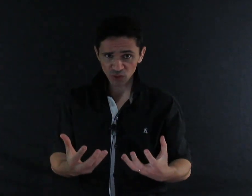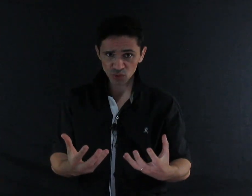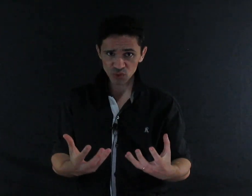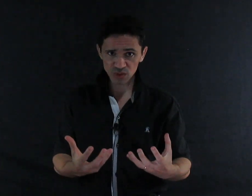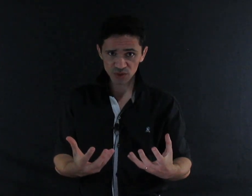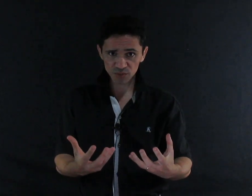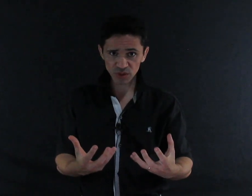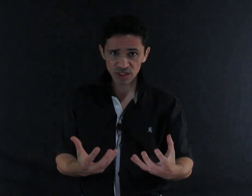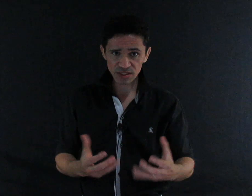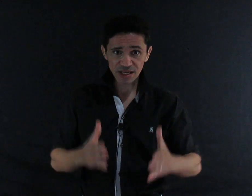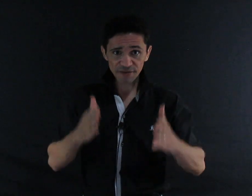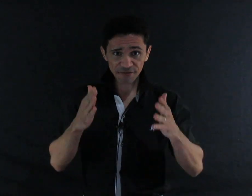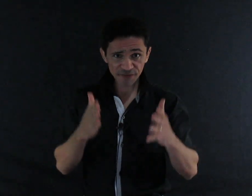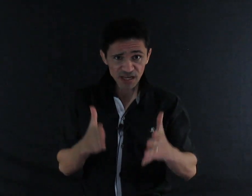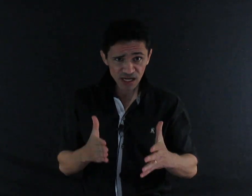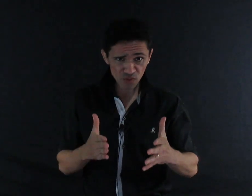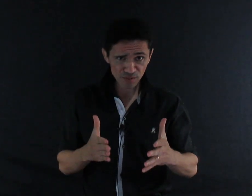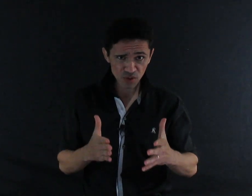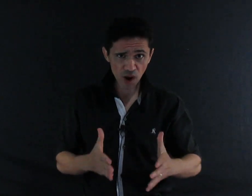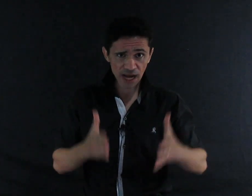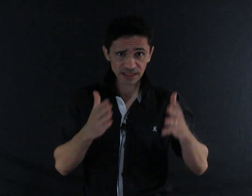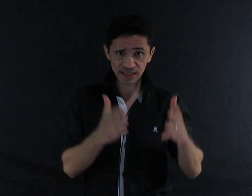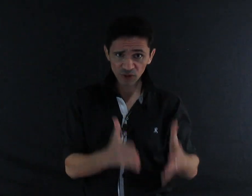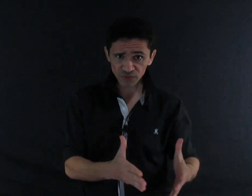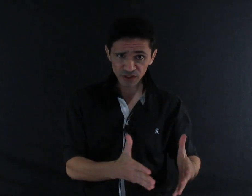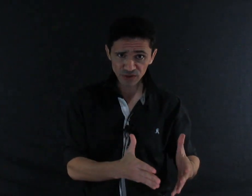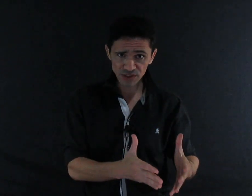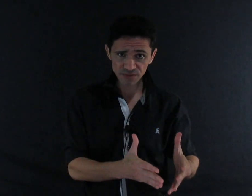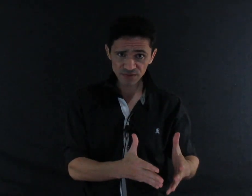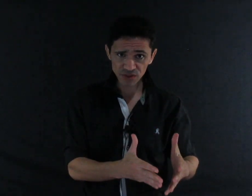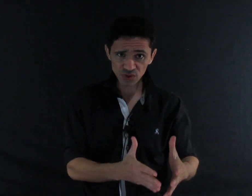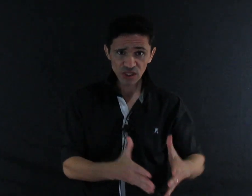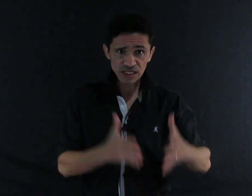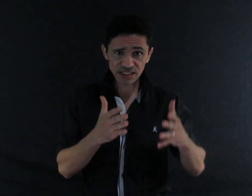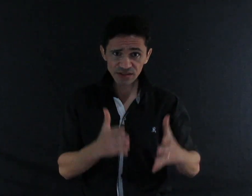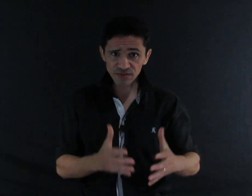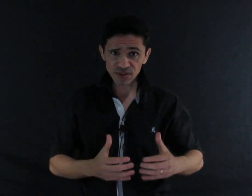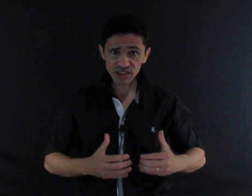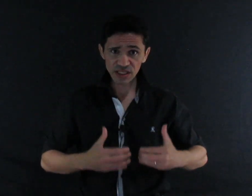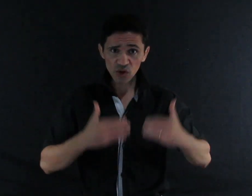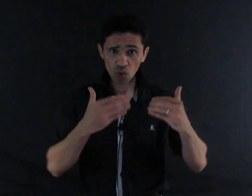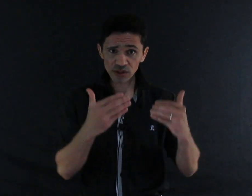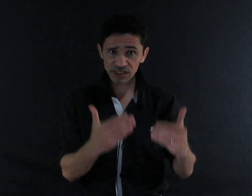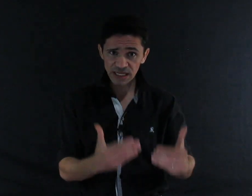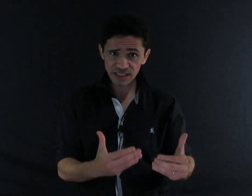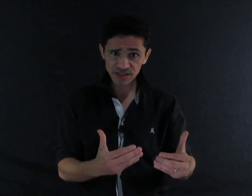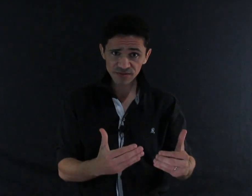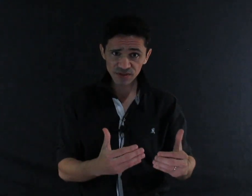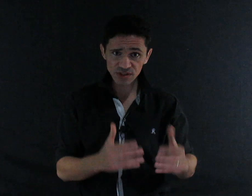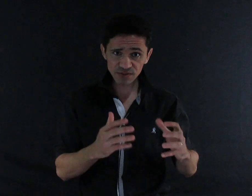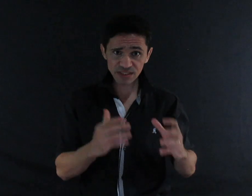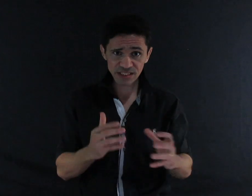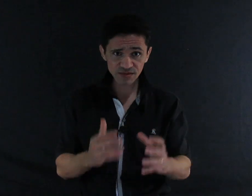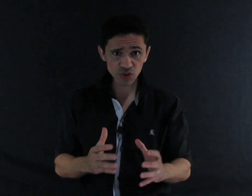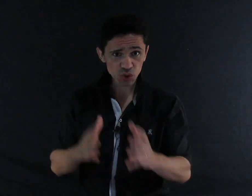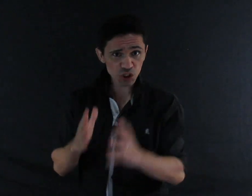todos os seus poderes, fica comigo até o final desse vídeo. E se você gostar desse vídeo, se esse vídeo te